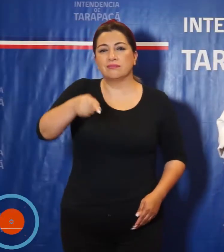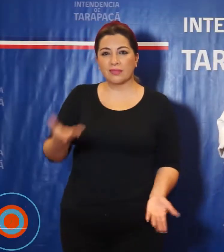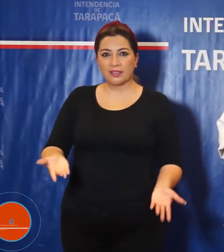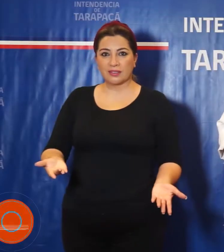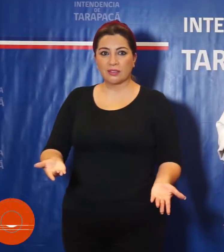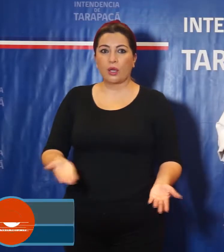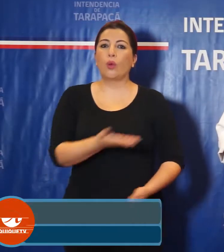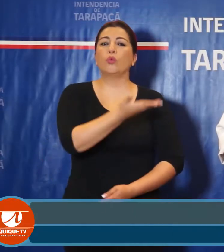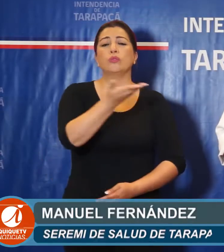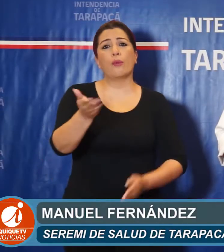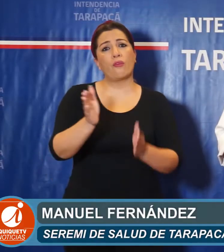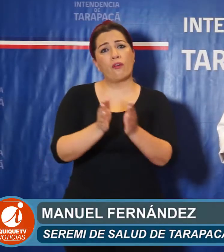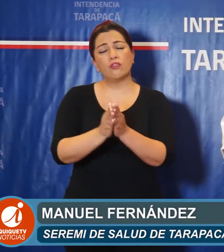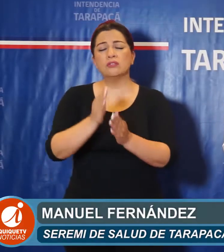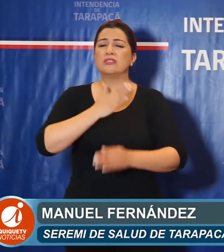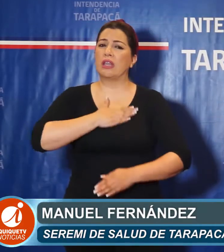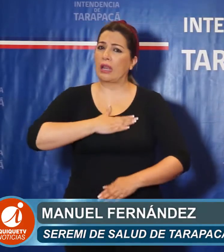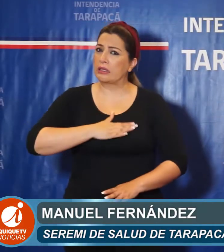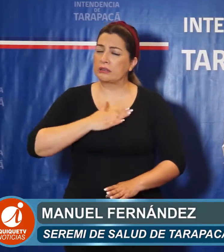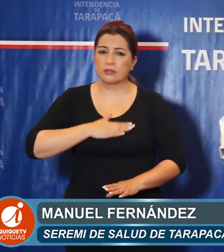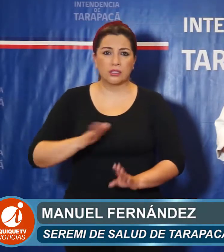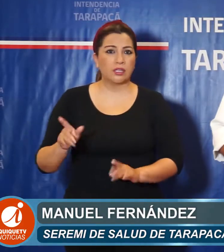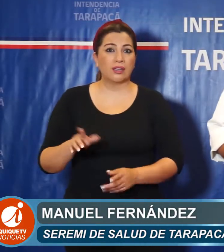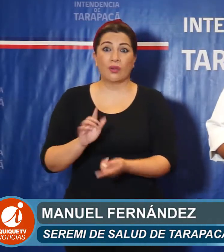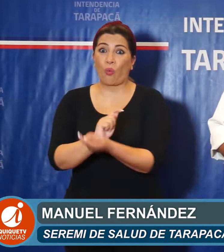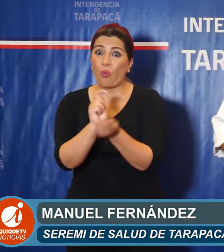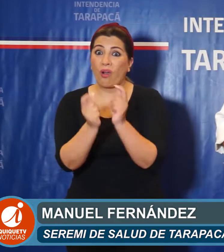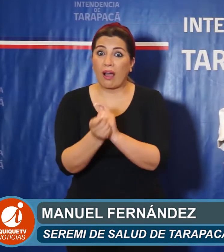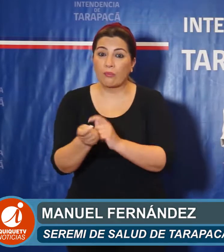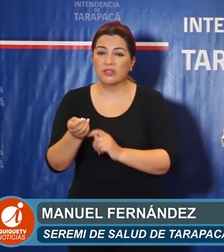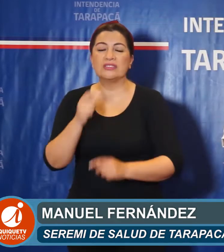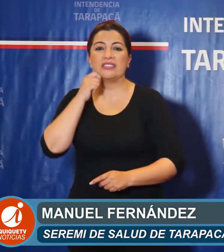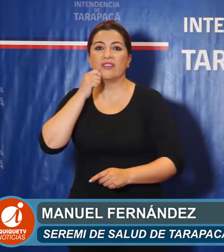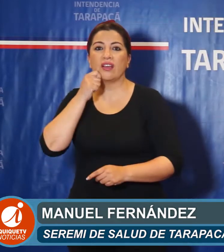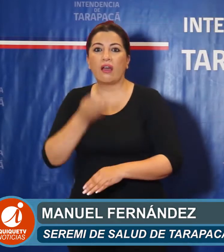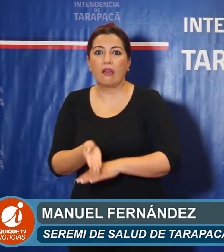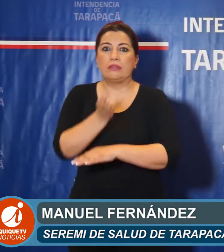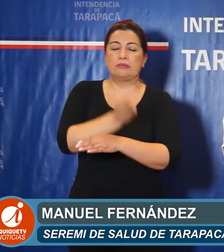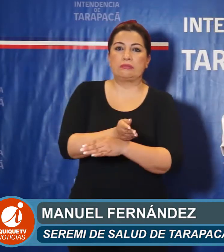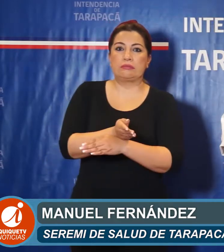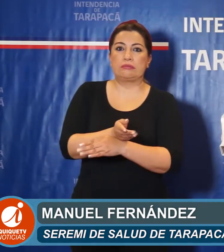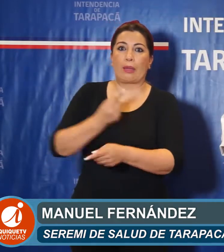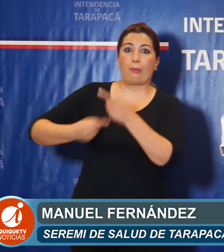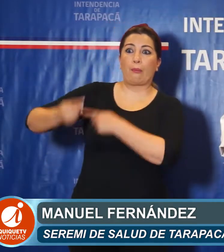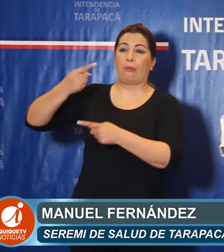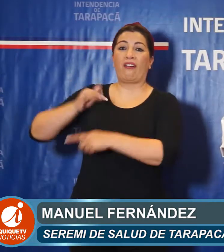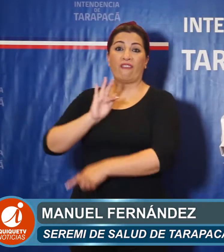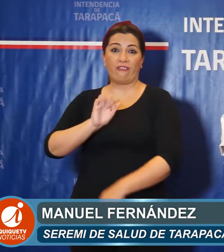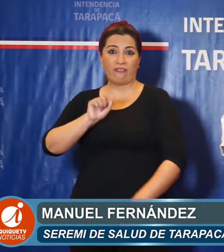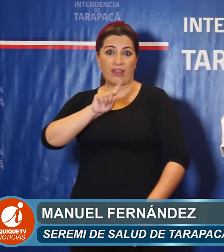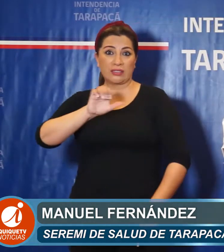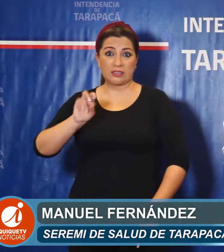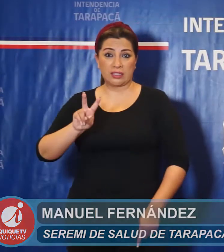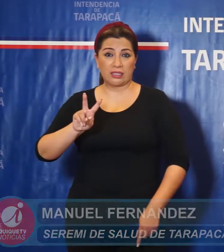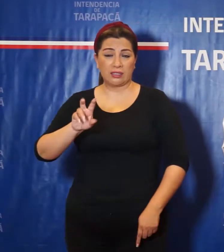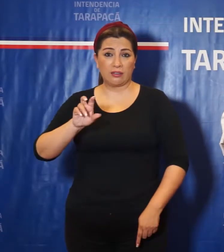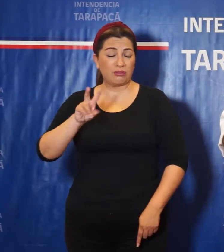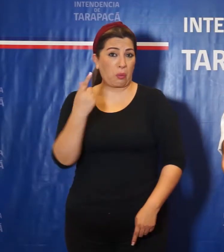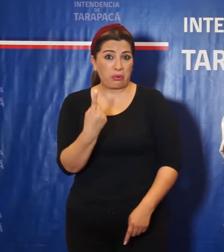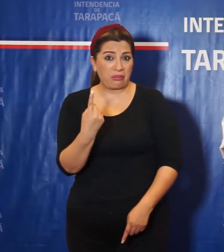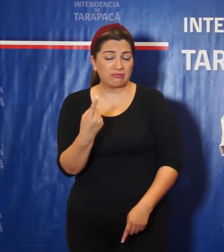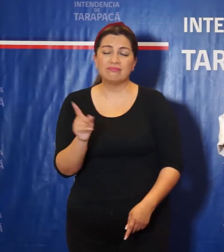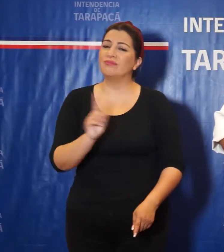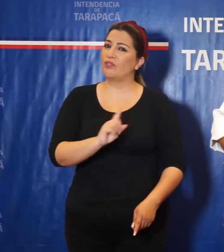perspectiva, tranquilidad a la comunidad, no hay un cambio, no hay un retroceso ni en Iquique ni en Alto Hospicio respecto, digamos, de